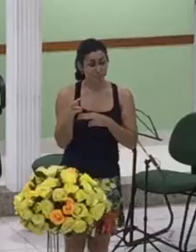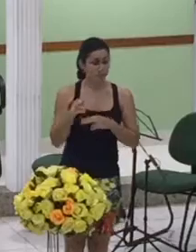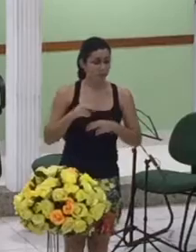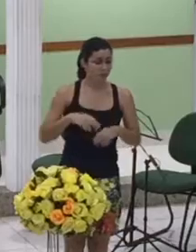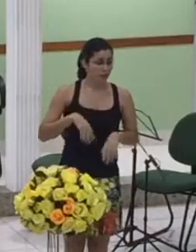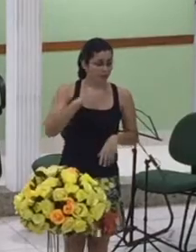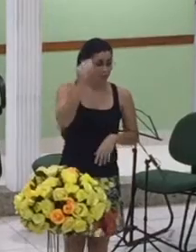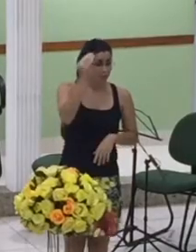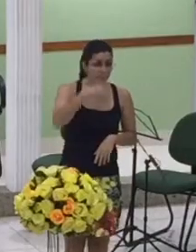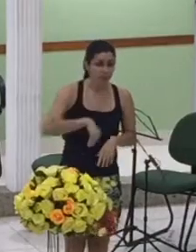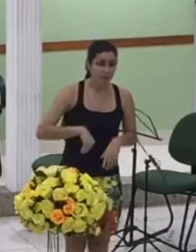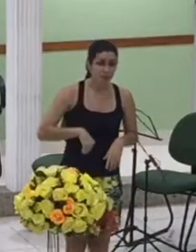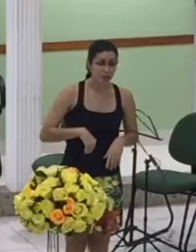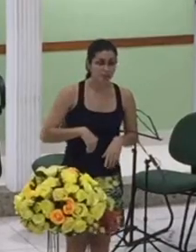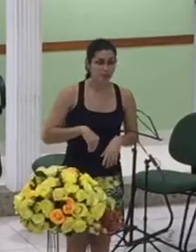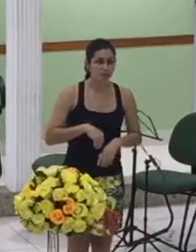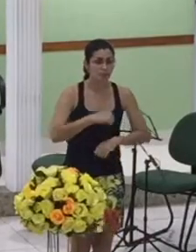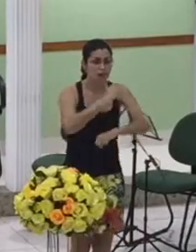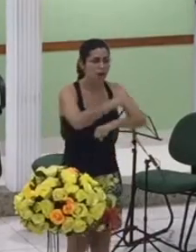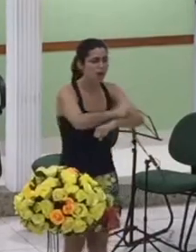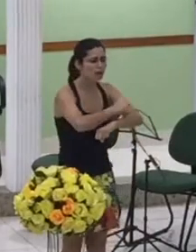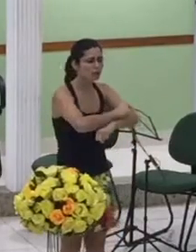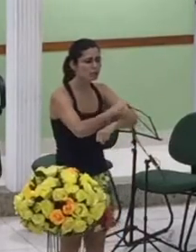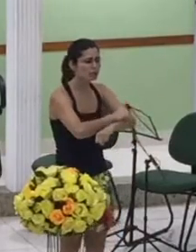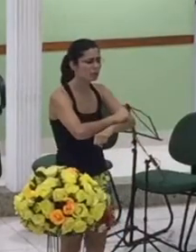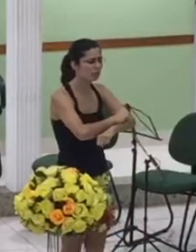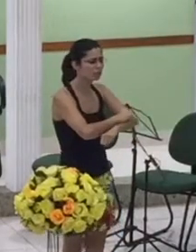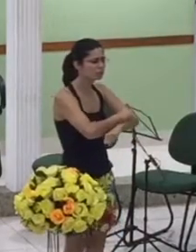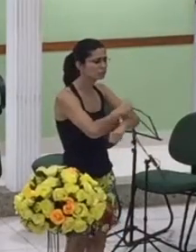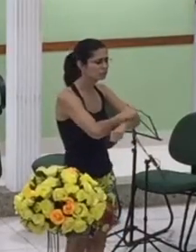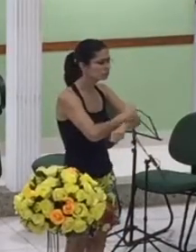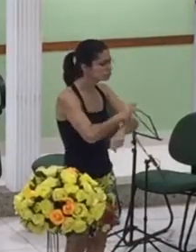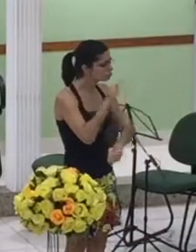e viu uma mulher muito bonita e falou